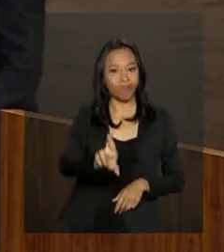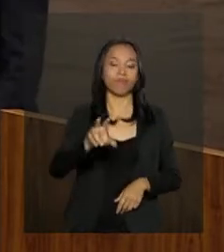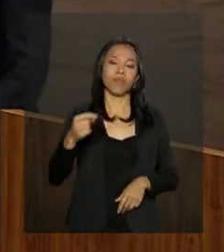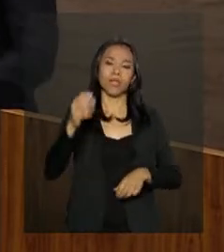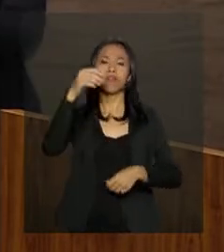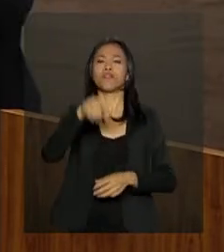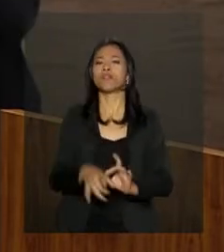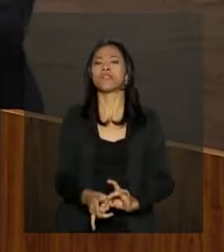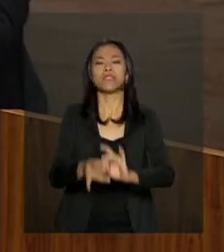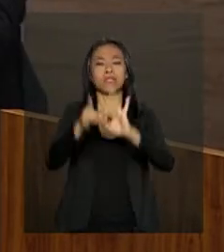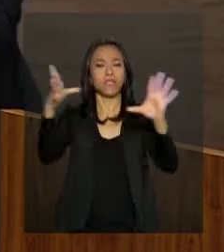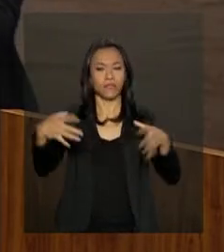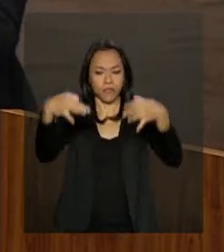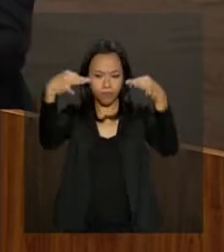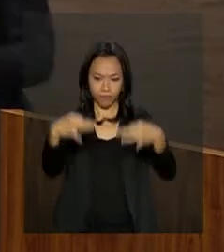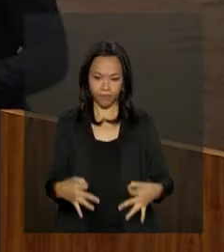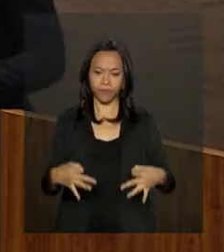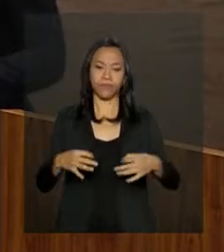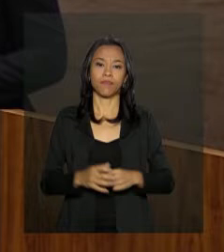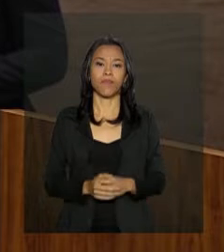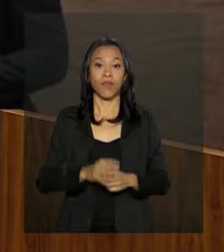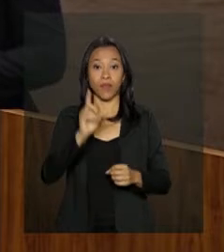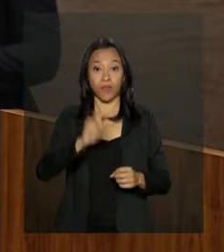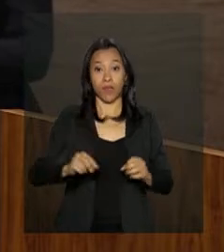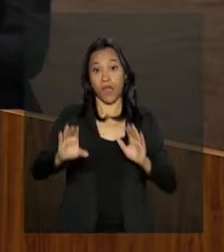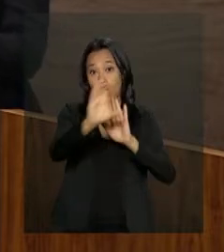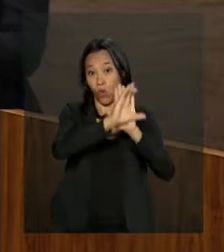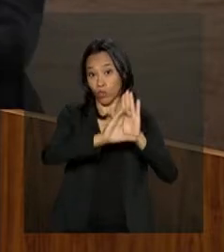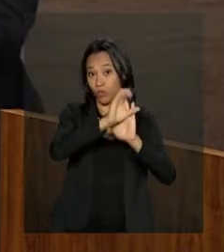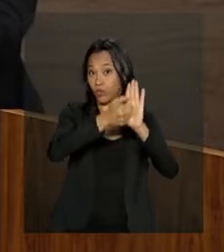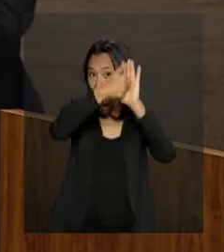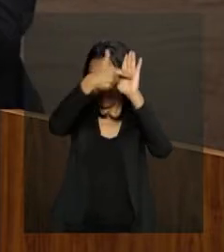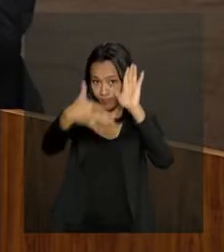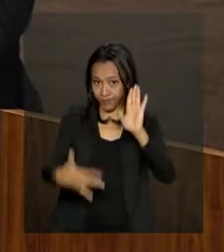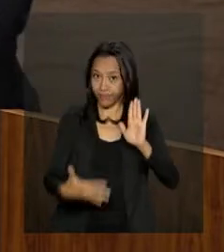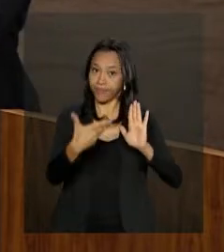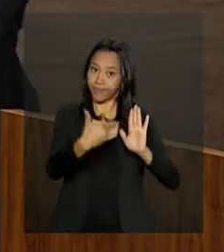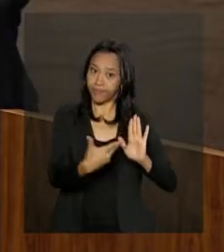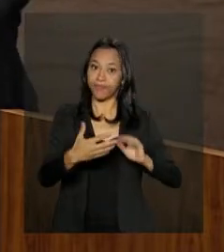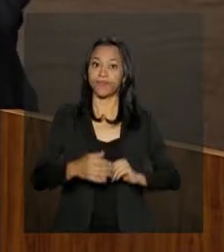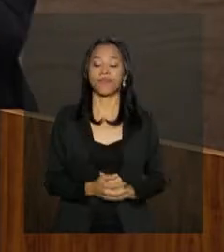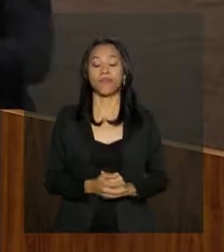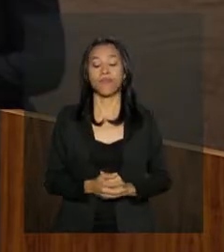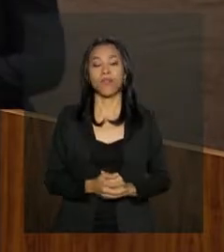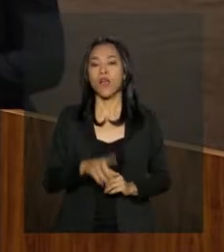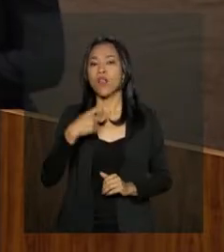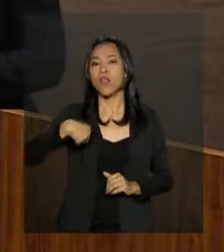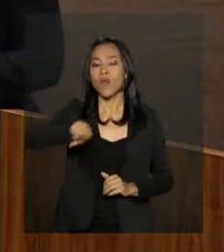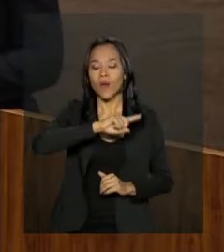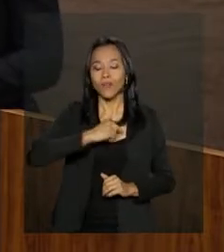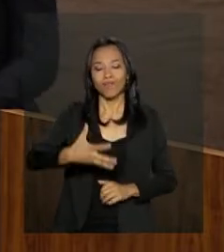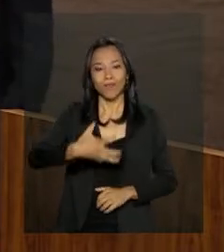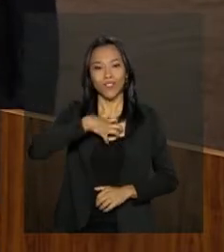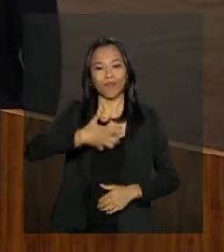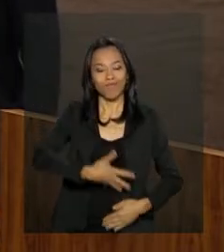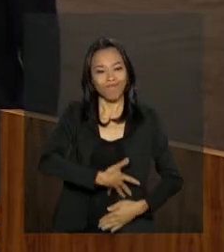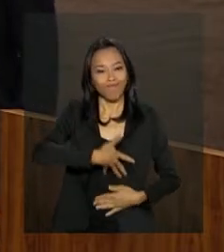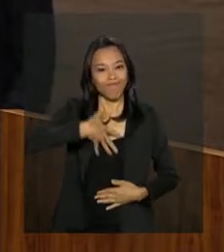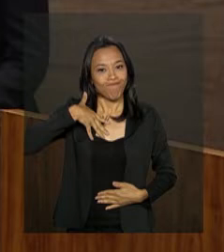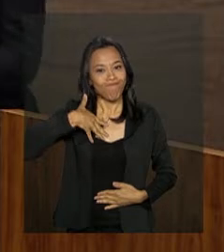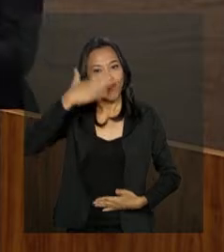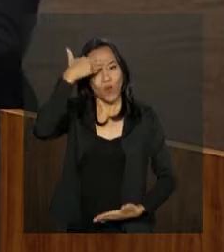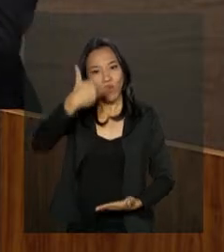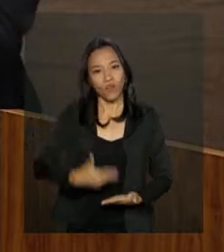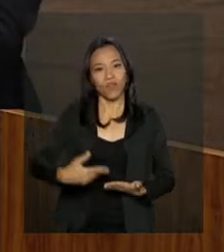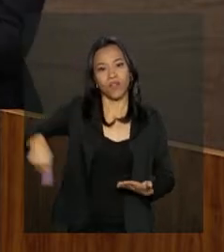e justas, como determina a nossa Constituição. Não poderia estar mais honrado com a confiança